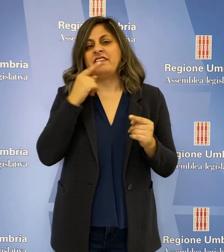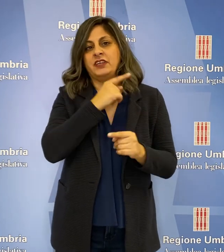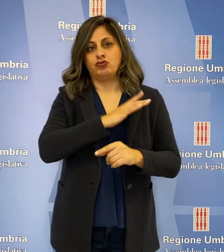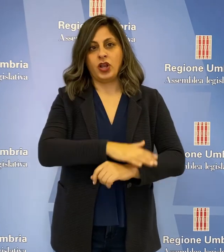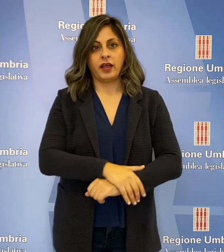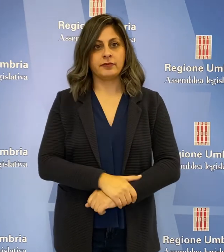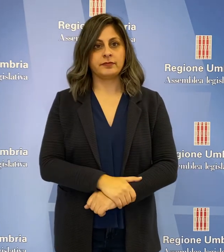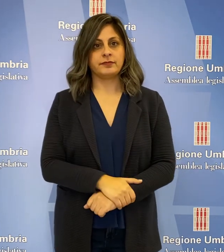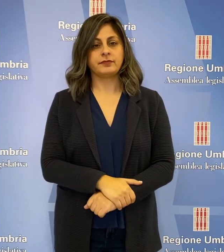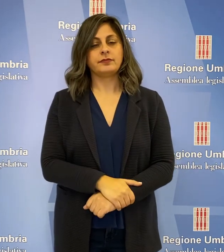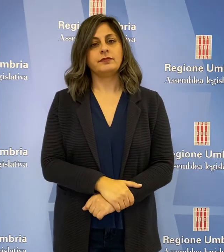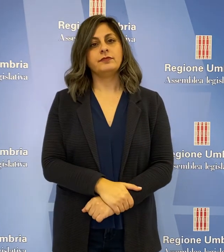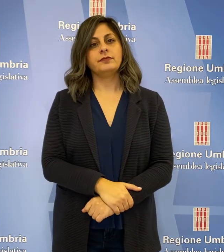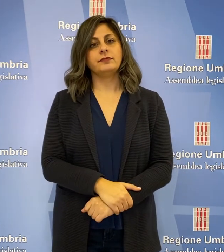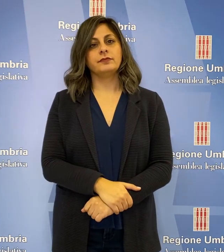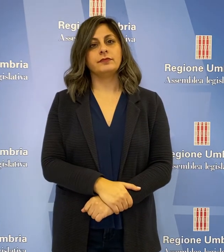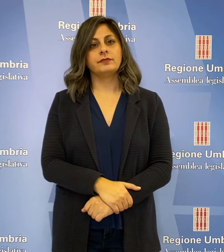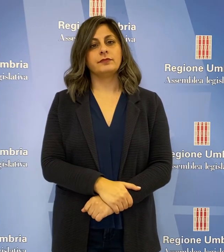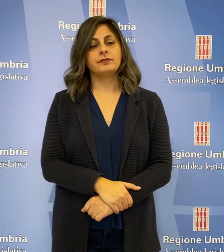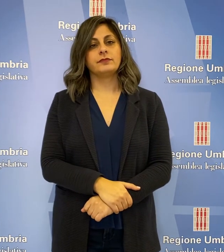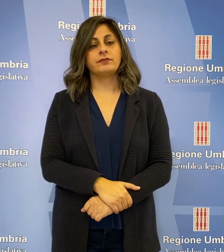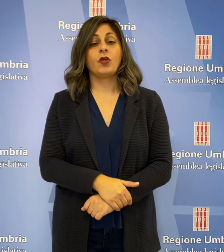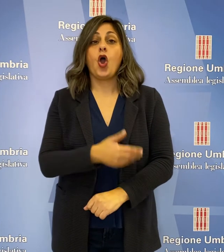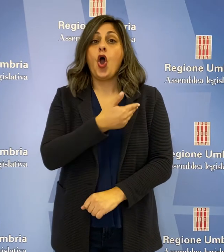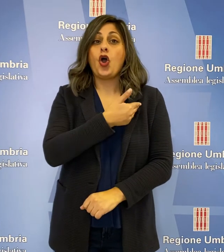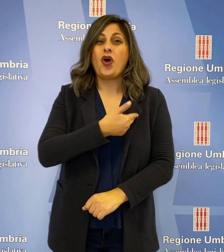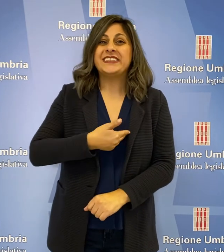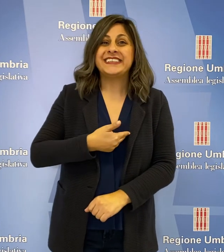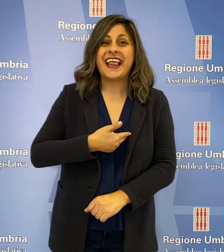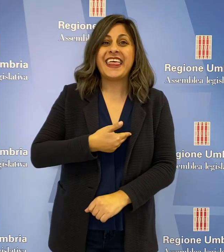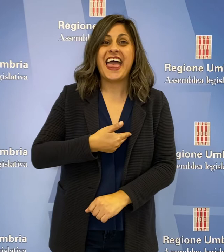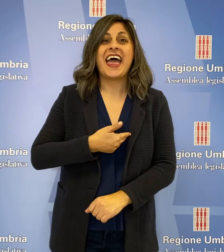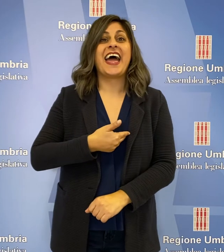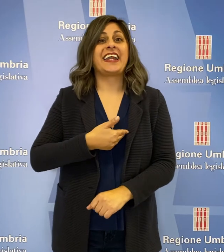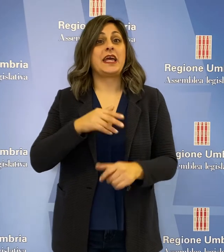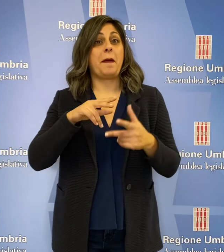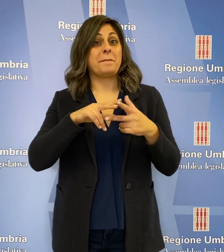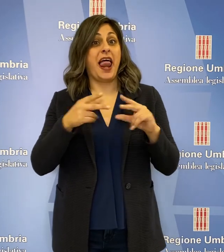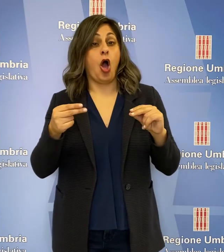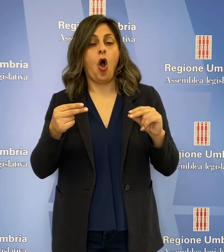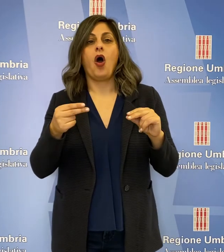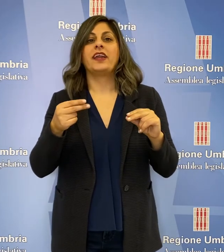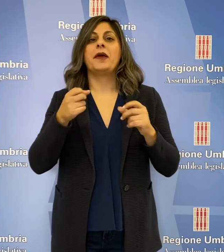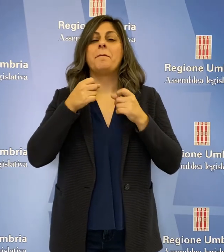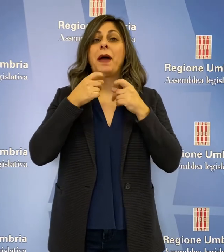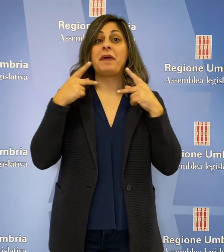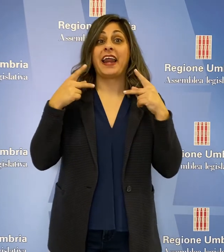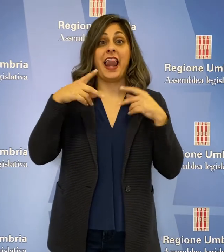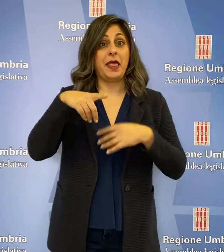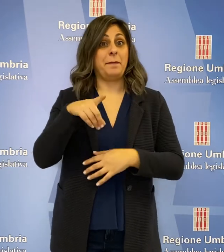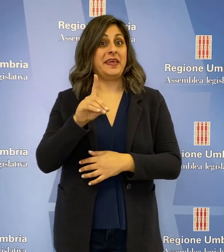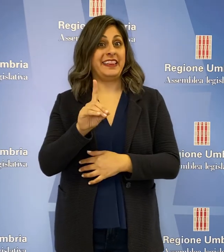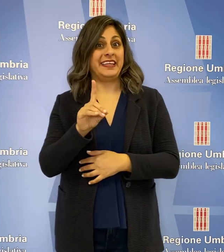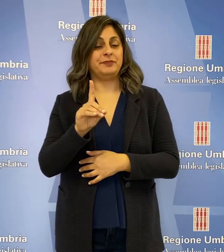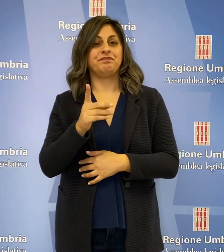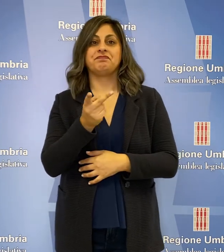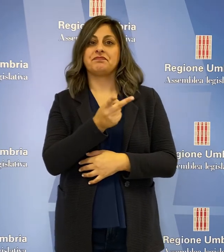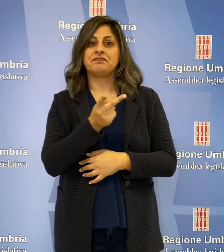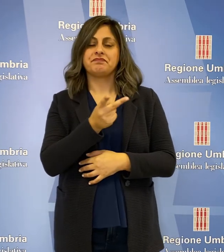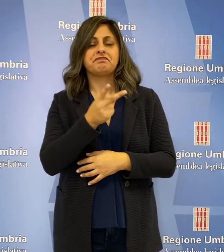particolare difficoltà. I consiglieri Simona Meloni e Fabio Paparelli del Partito Democratico